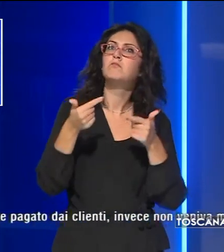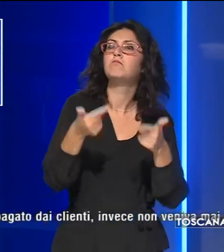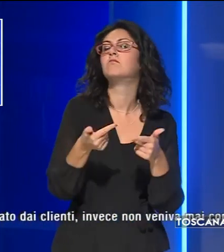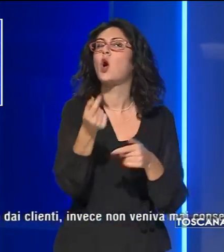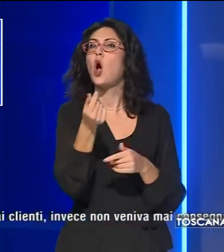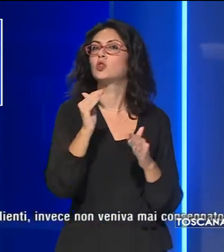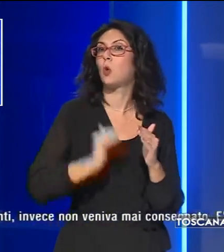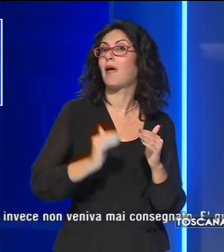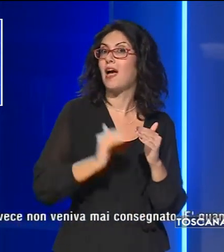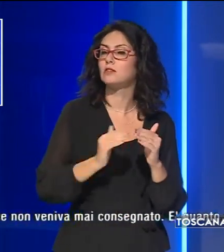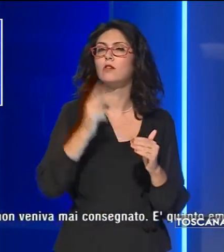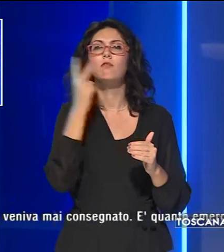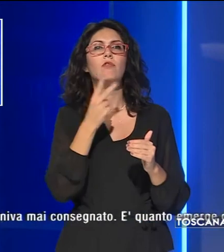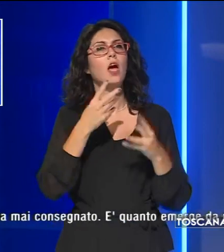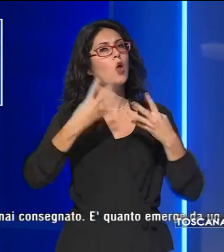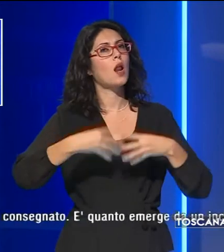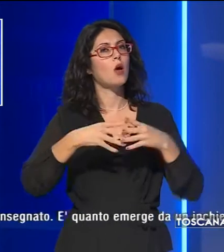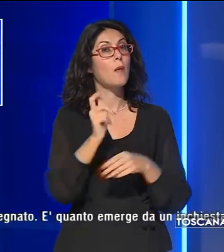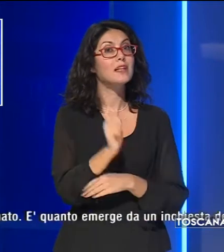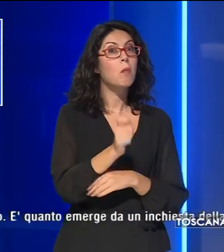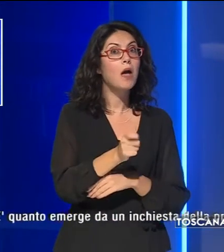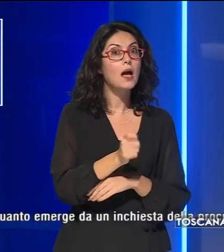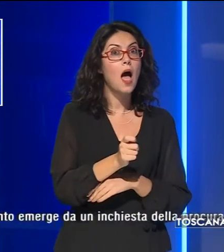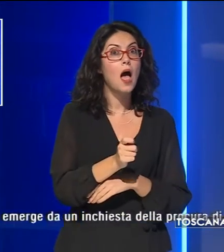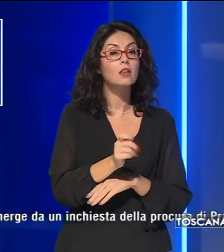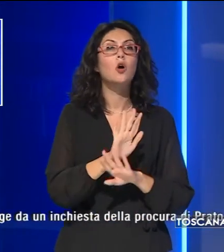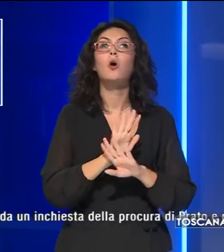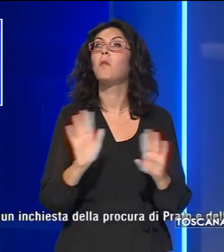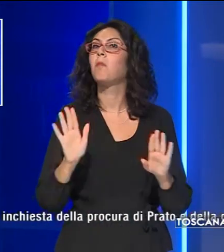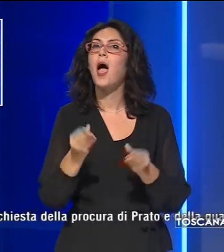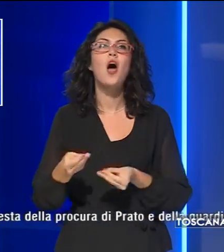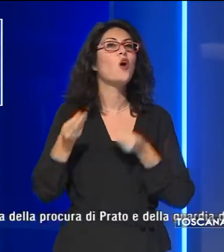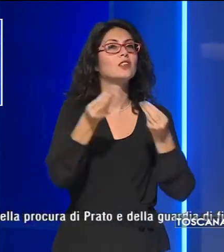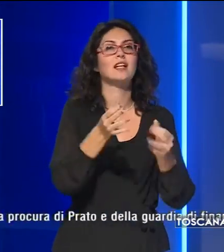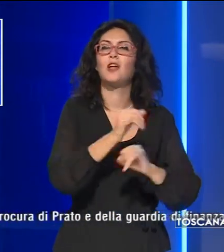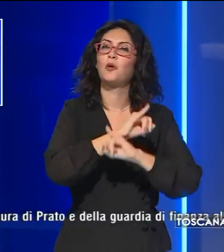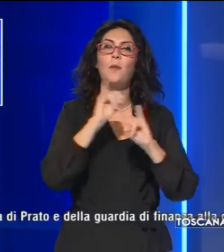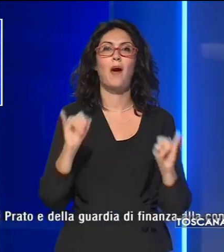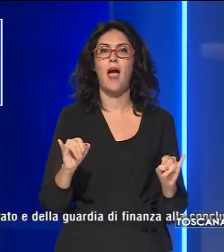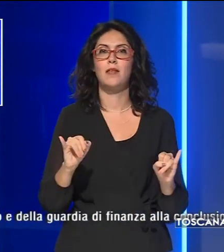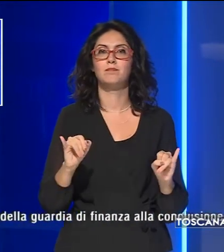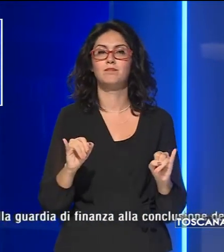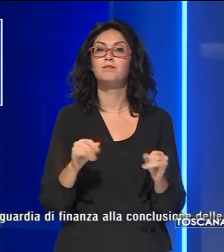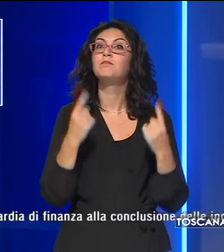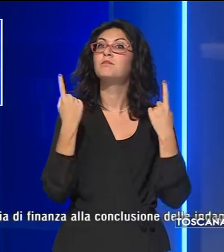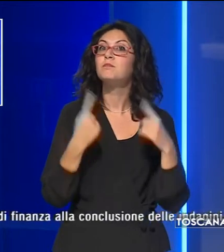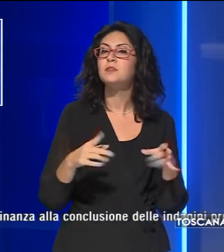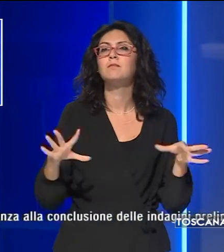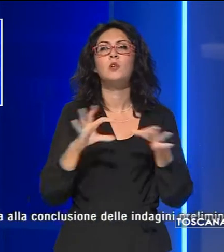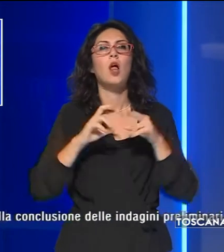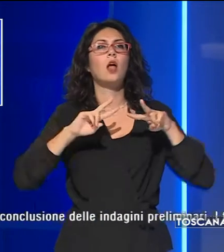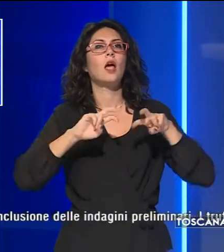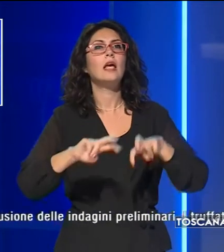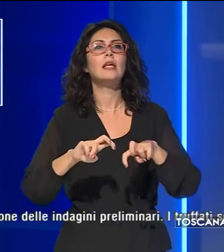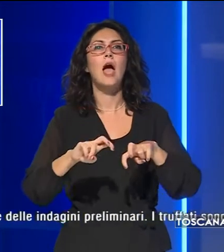che pur regolarmente pagato dai clienti invece non veniva mai consegnato. Emerge da un'inchiesta della